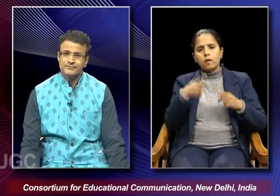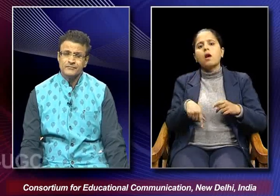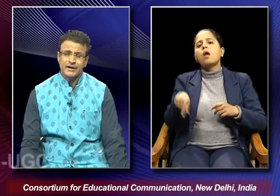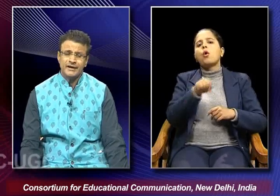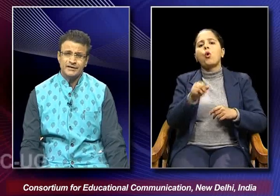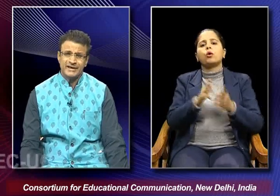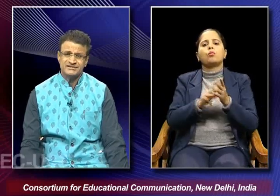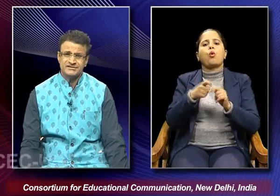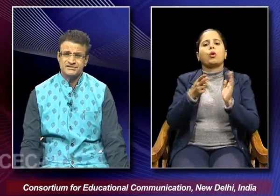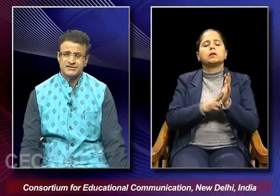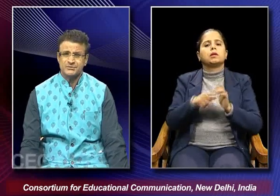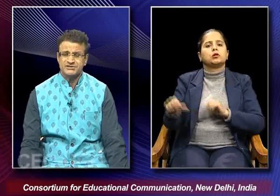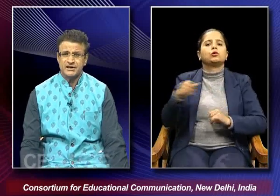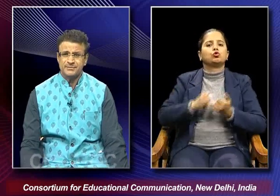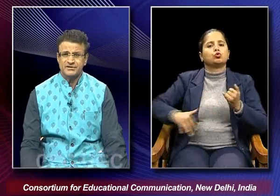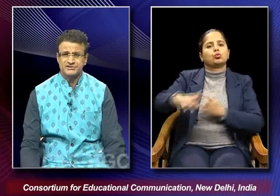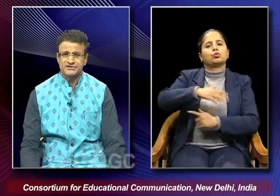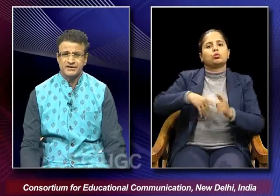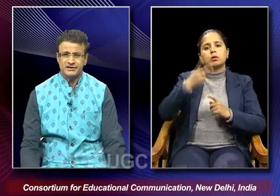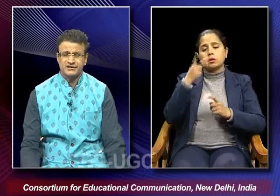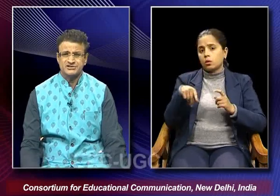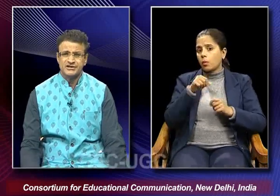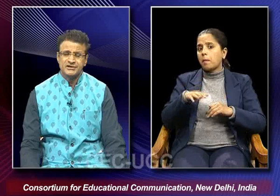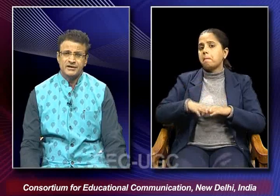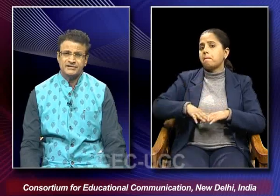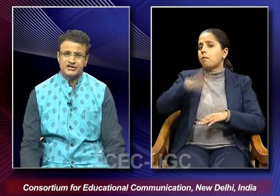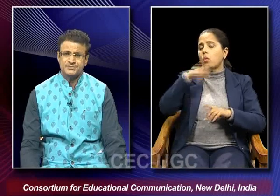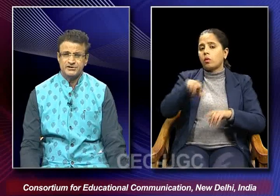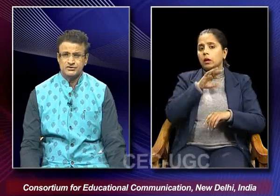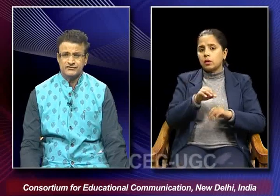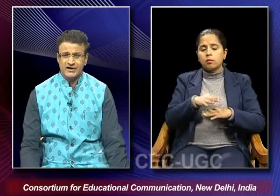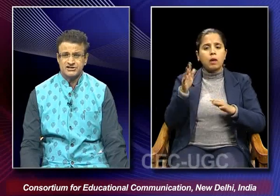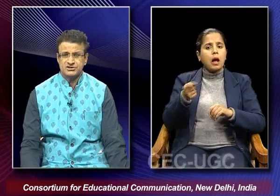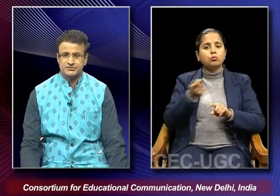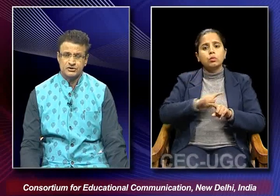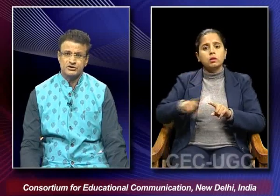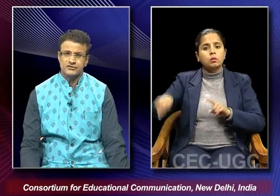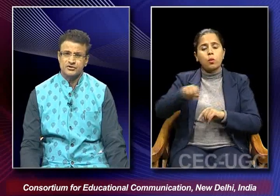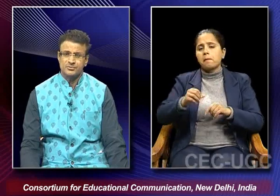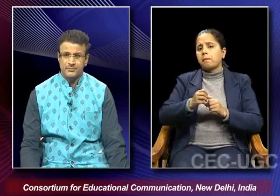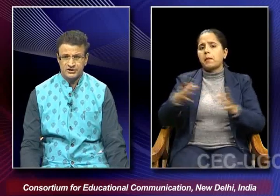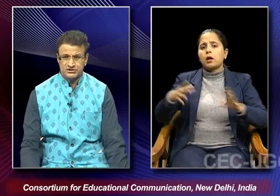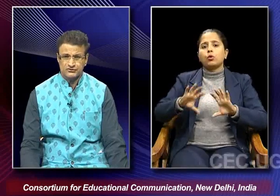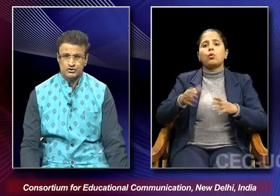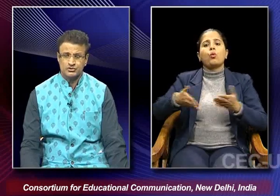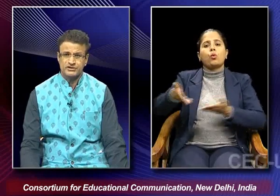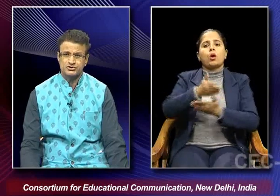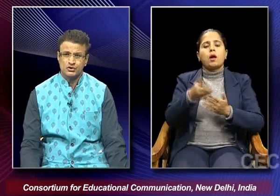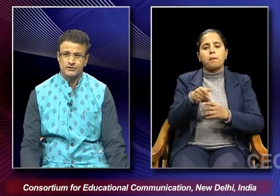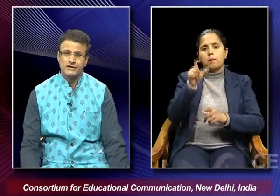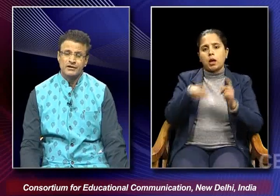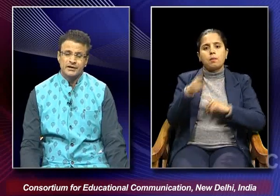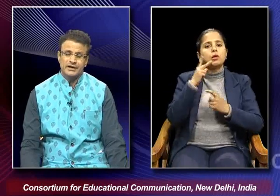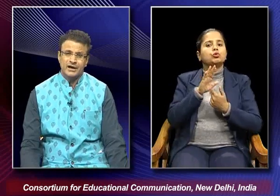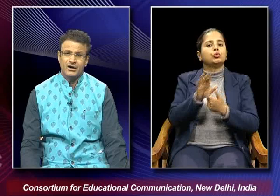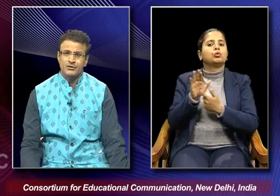and the excesses in which emperors they indulge at the expense of the vast majority of the population was also being shown